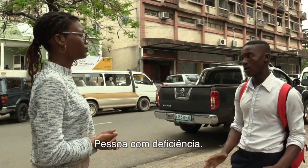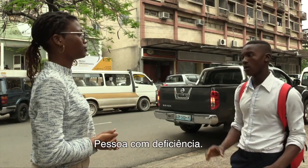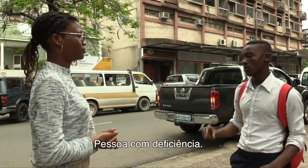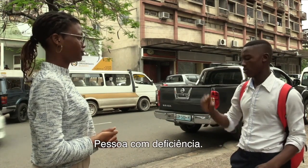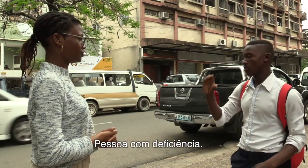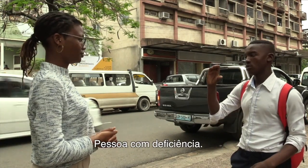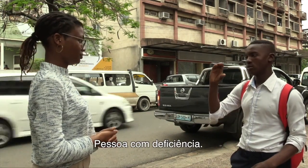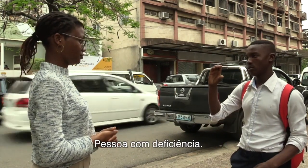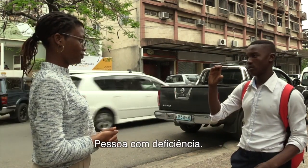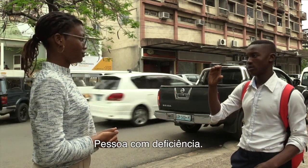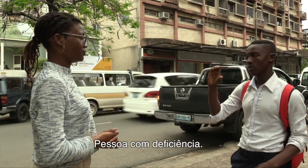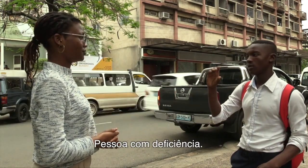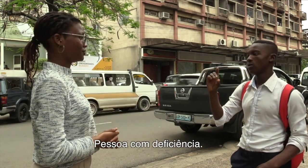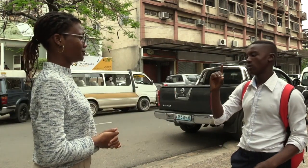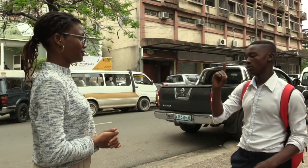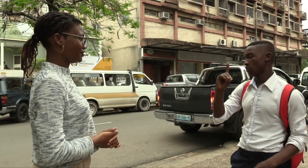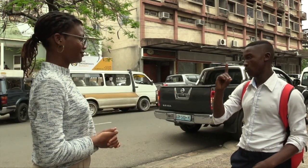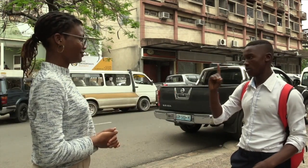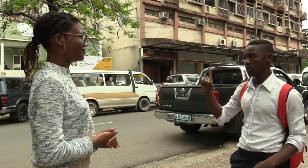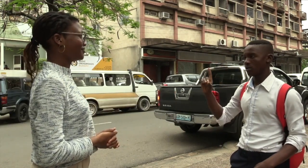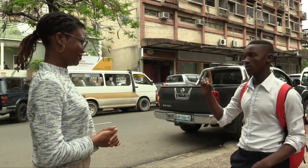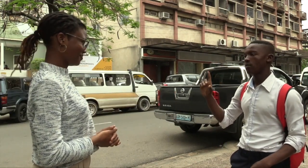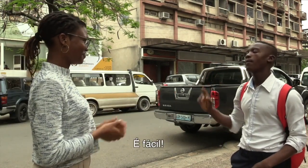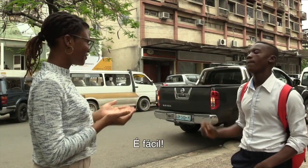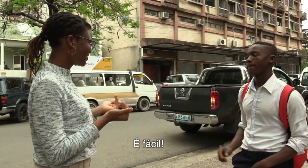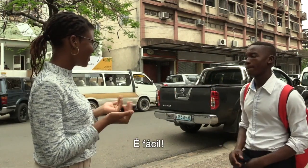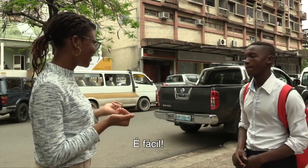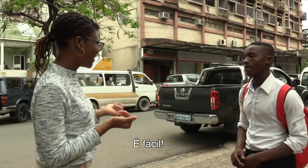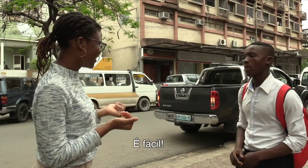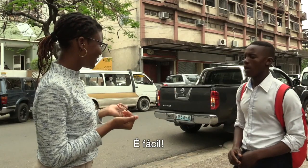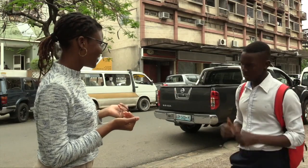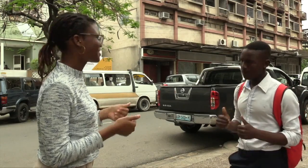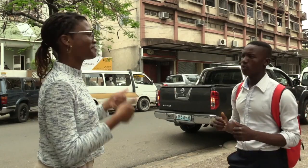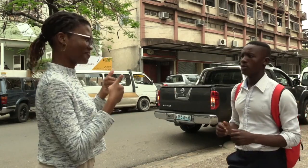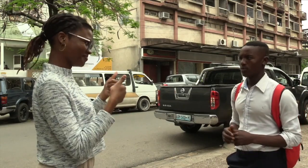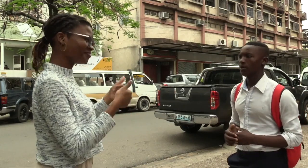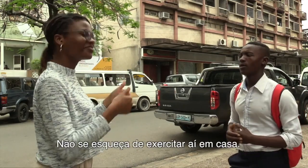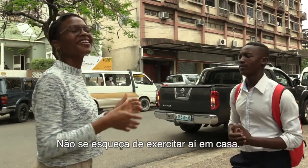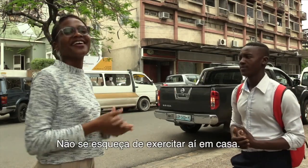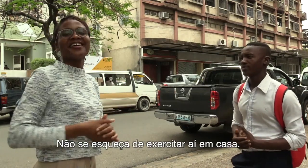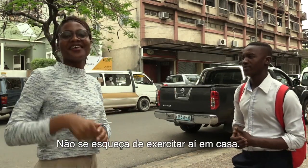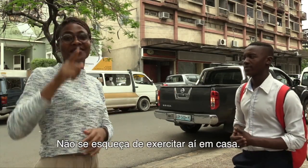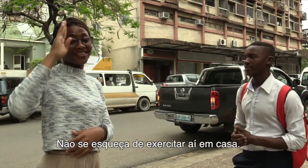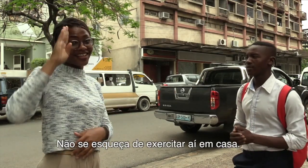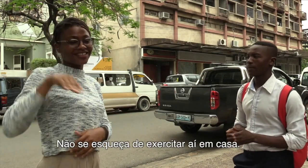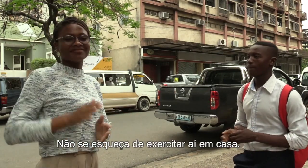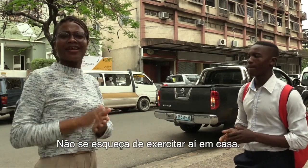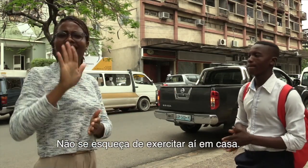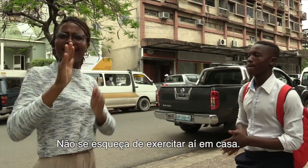com deficiência é fácil? não se esqueça de exercitar